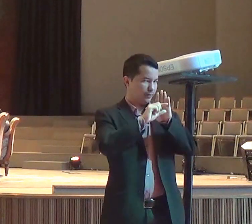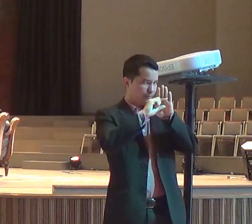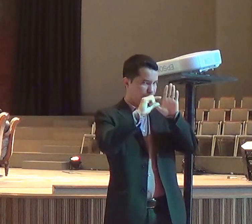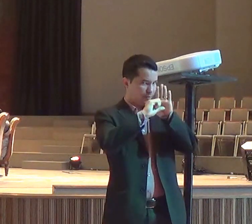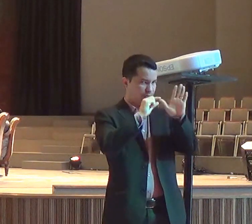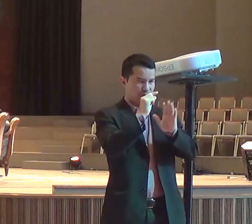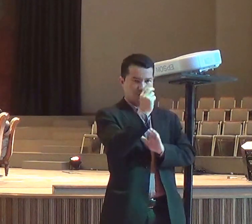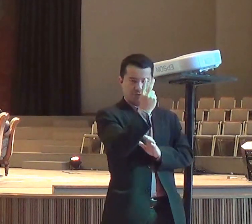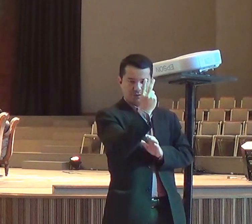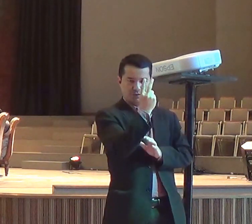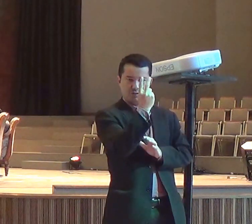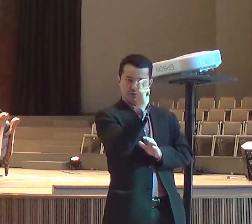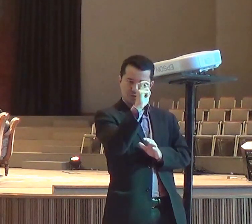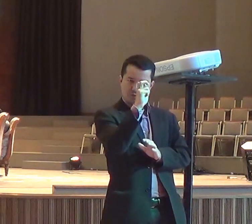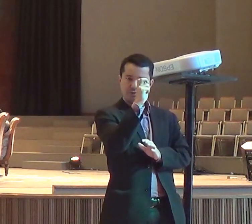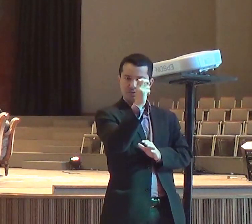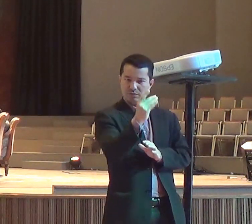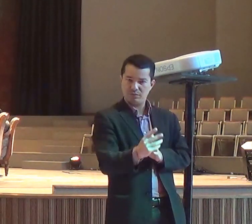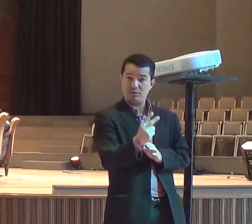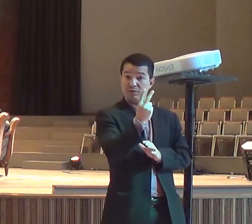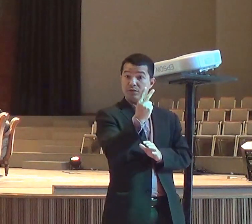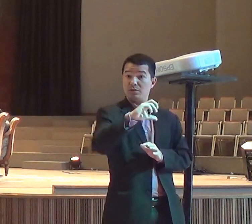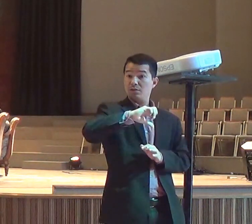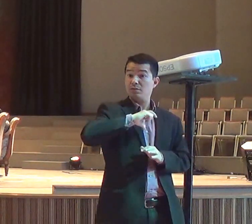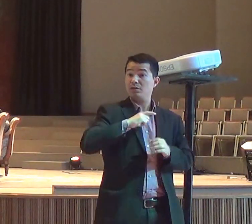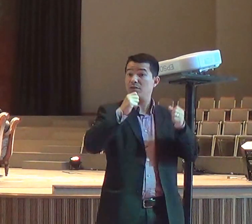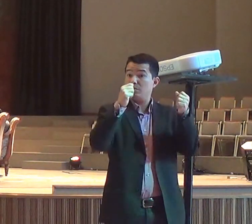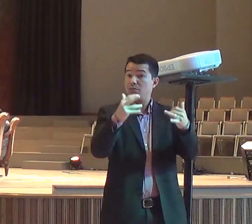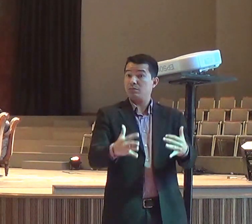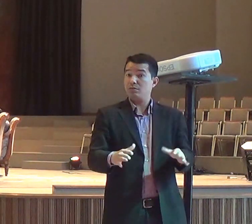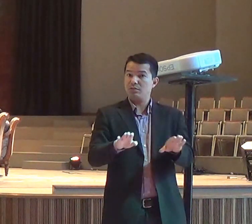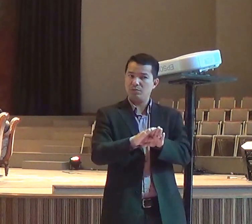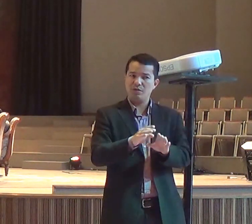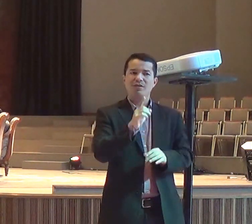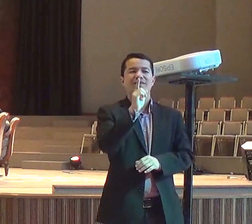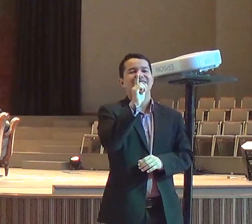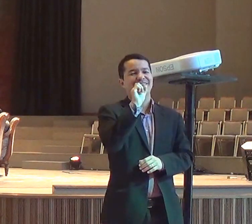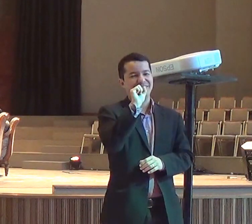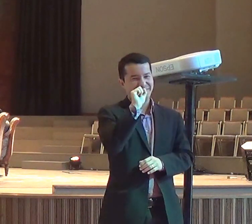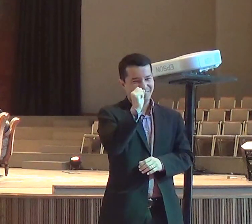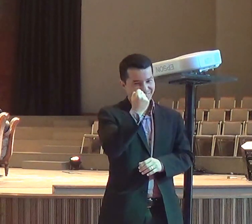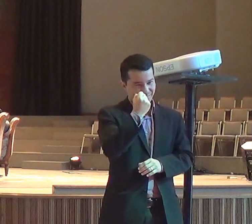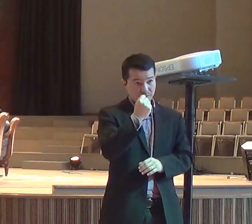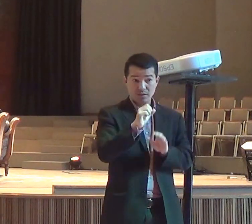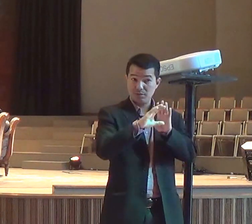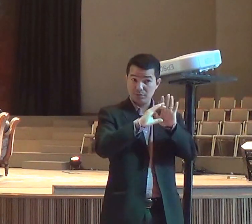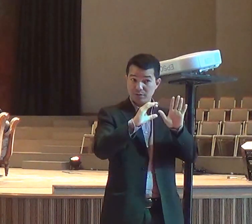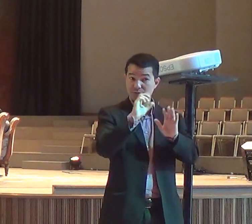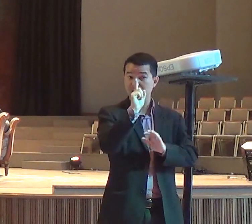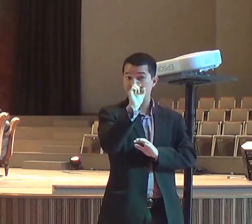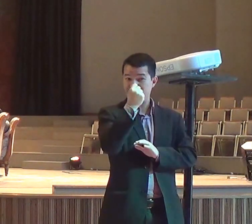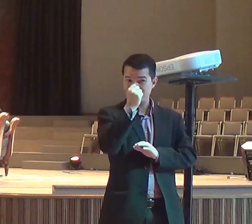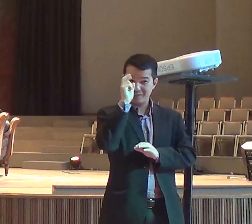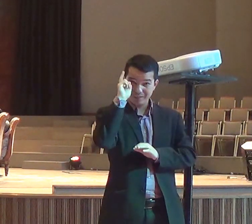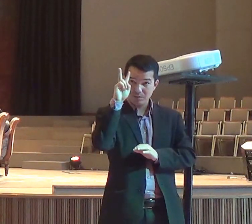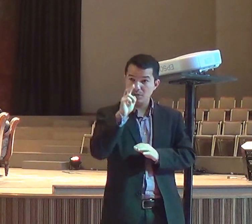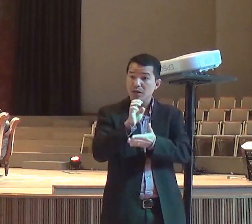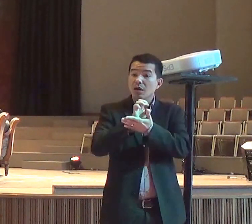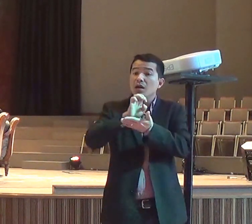25 a 29 desse texto. 18, 25 a 29. Elias disse aos profetas